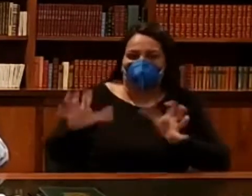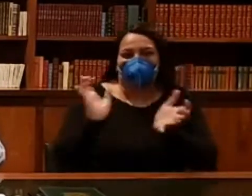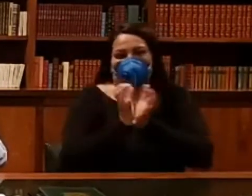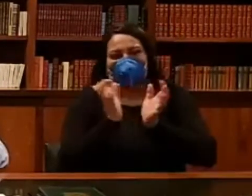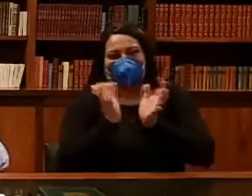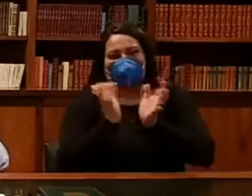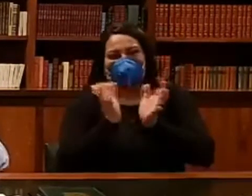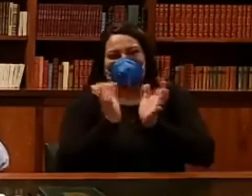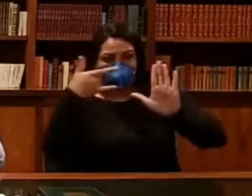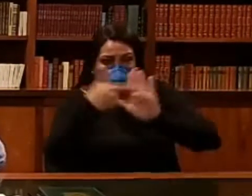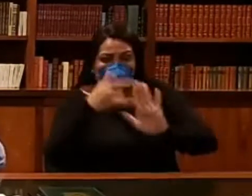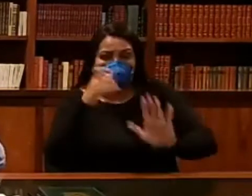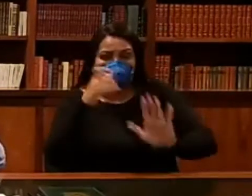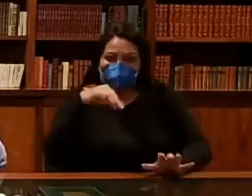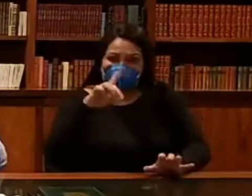emendas de relator. Temos que... Obrigado.